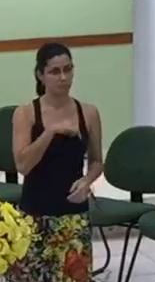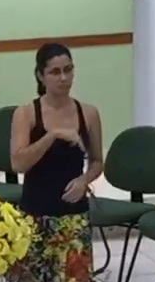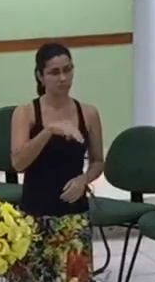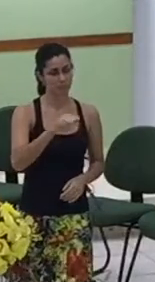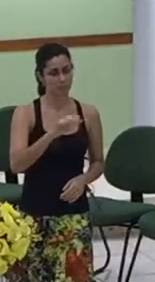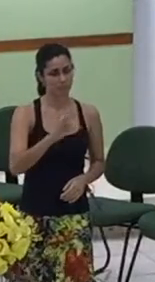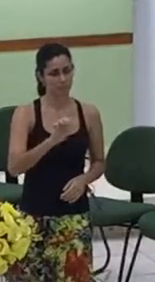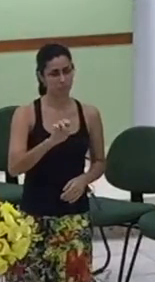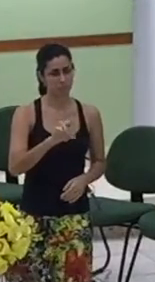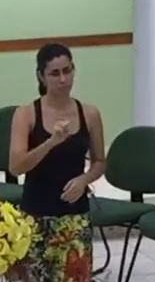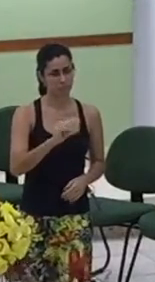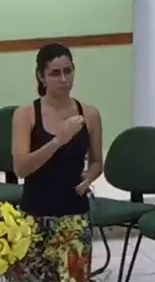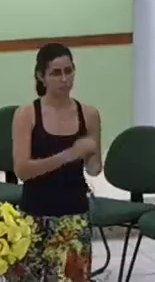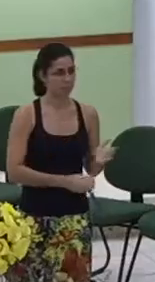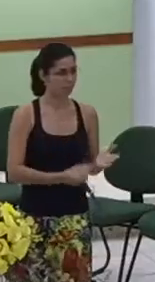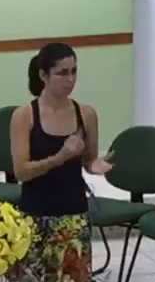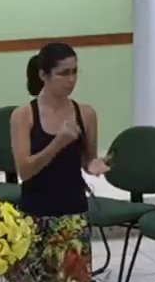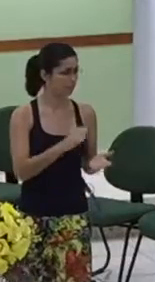apenas um reciclo, reciclo 18